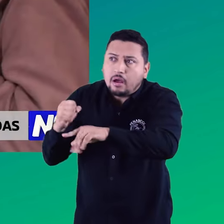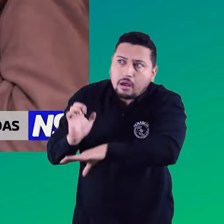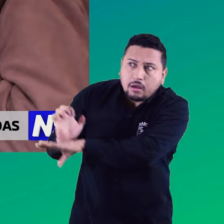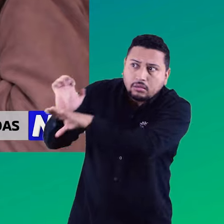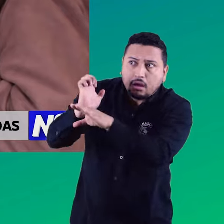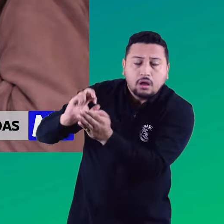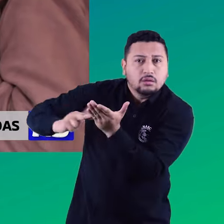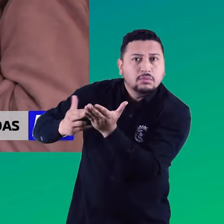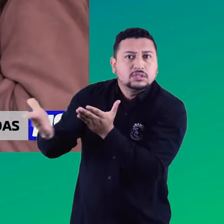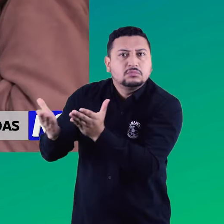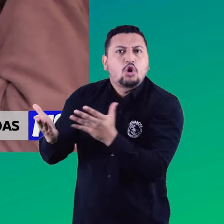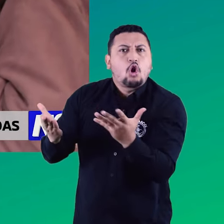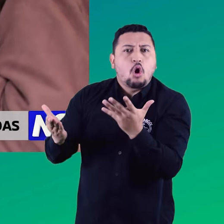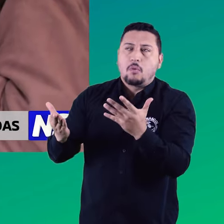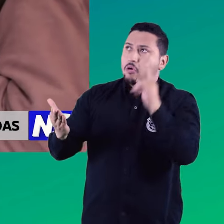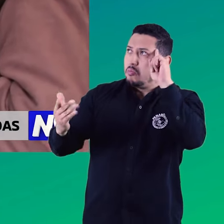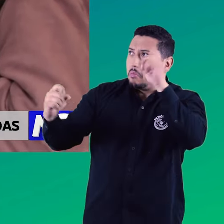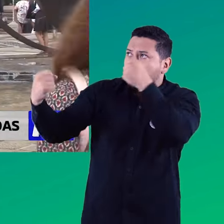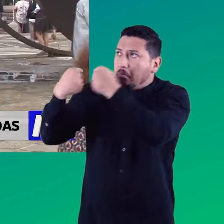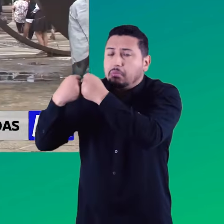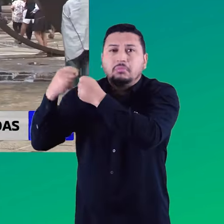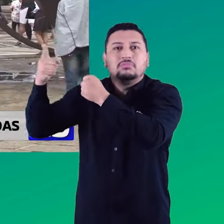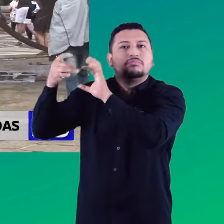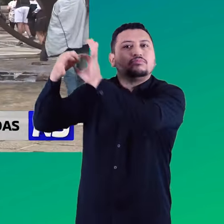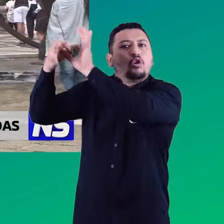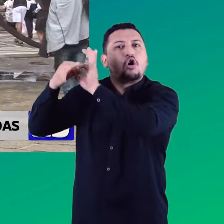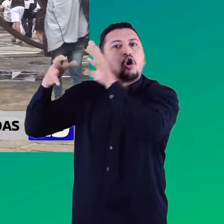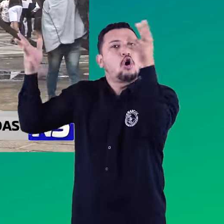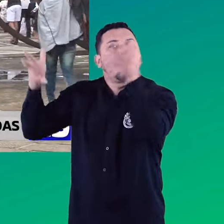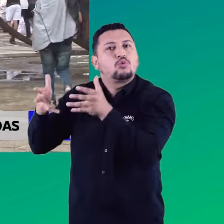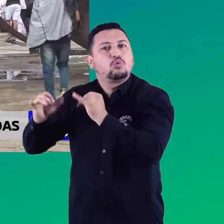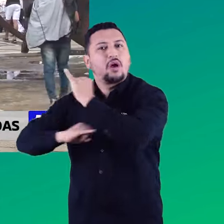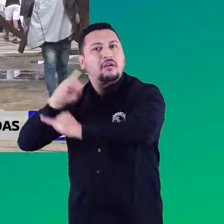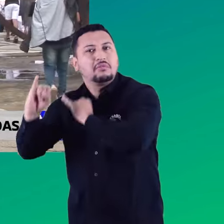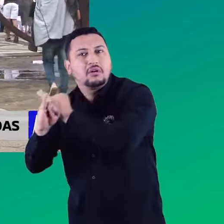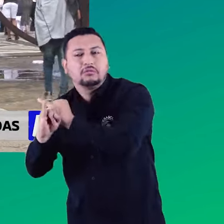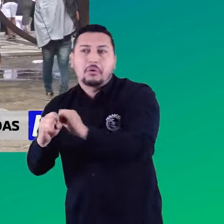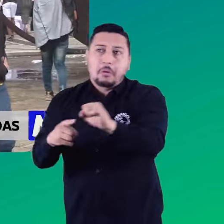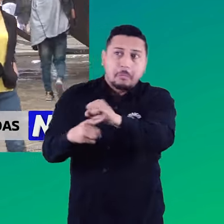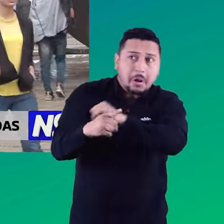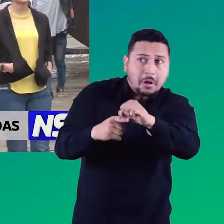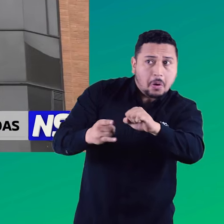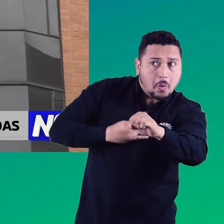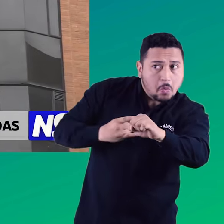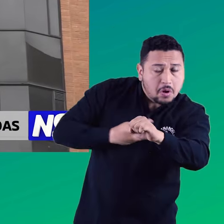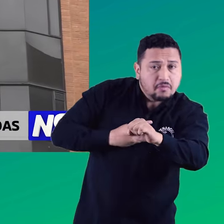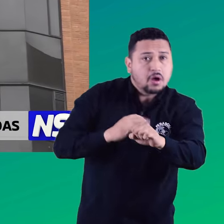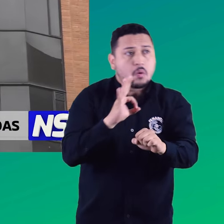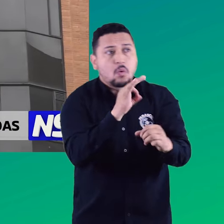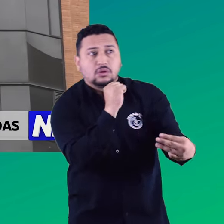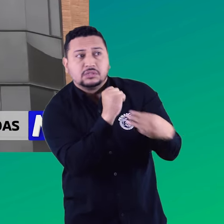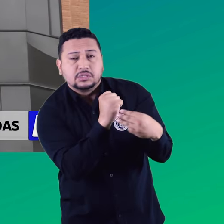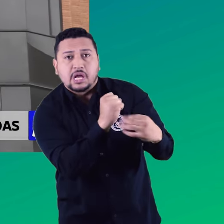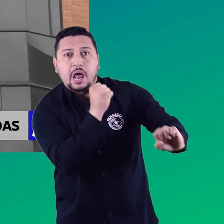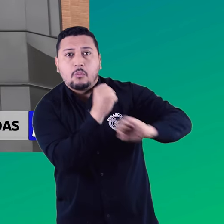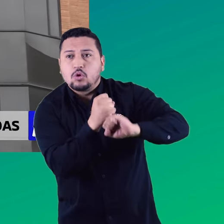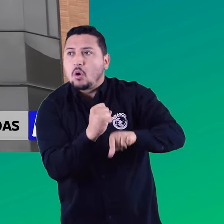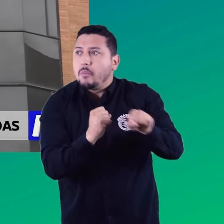ofrezcan el servicio de intérprete, alianzas con organismos de cooperación internacional, prácticas académicas, universitarias y apoyo con el SENA.